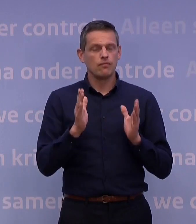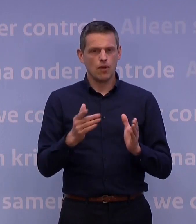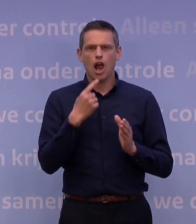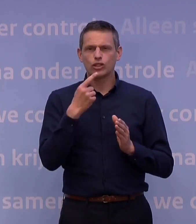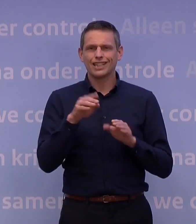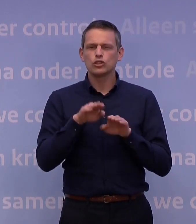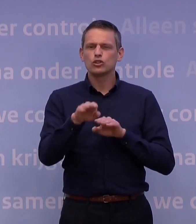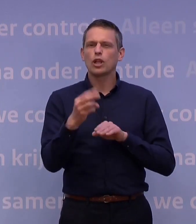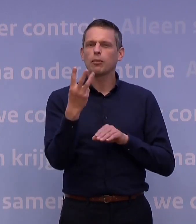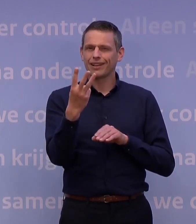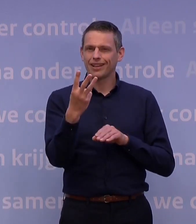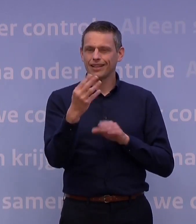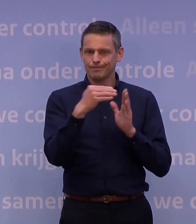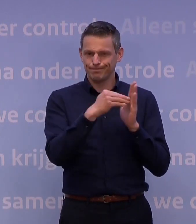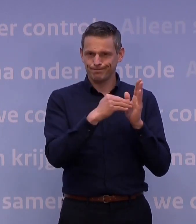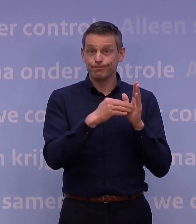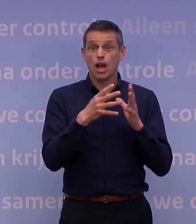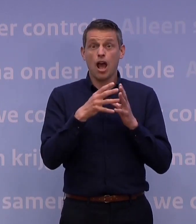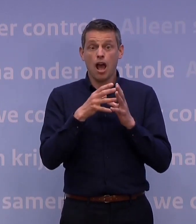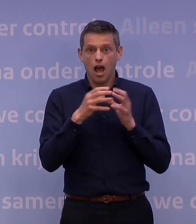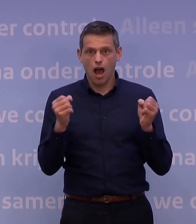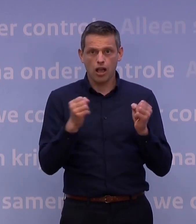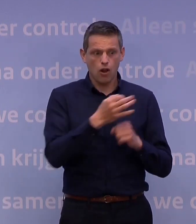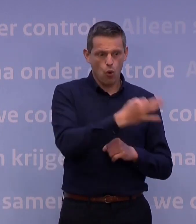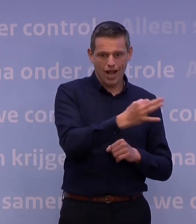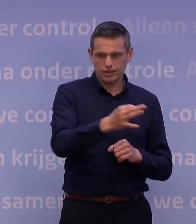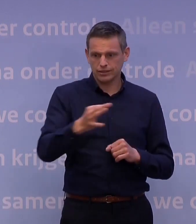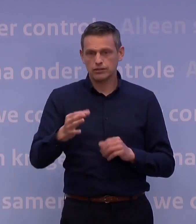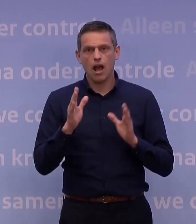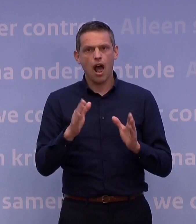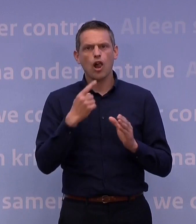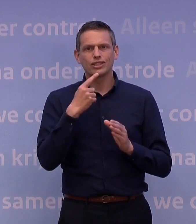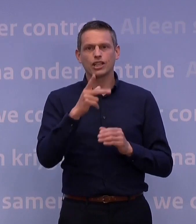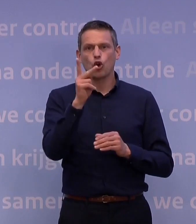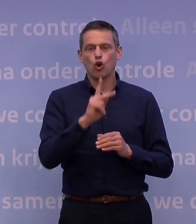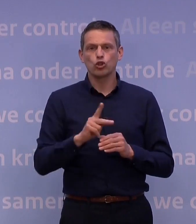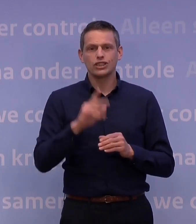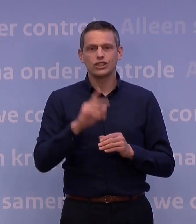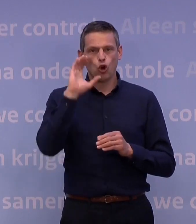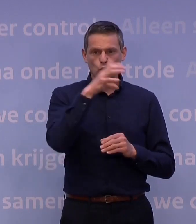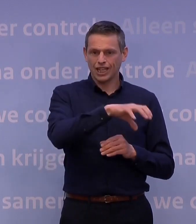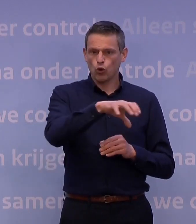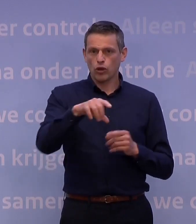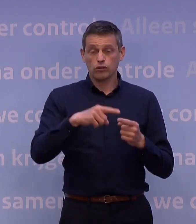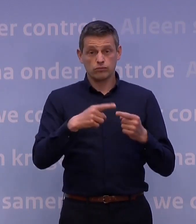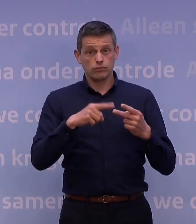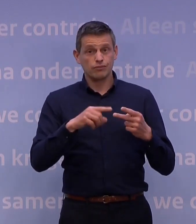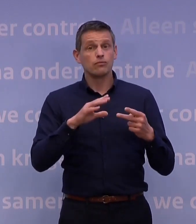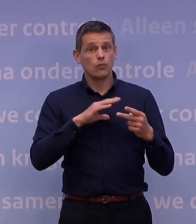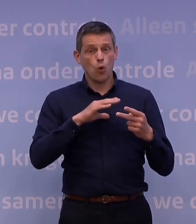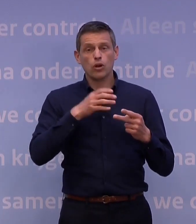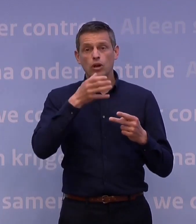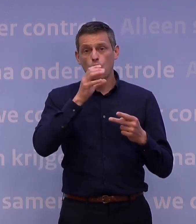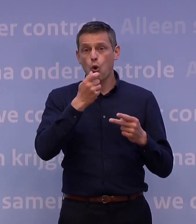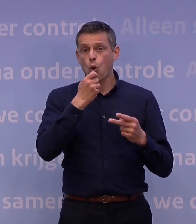stap 3 omvat bijna alle locaties. Ik noemde al de kunst en cultuursector en verdere verruimingen voor de